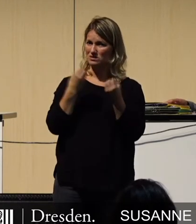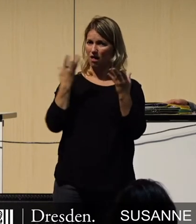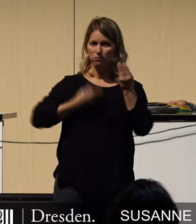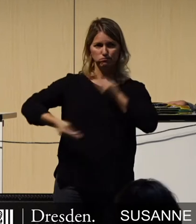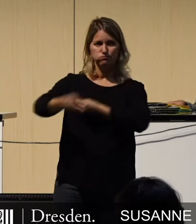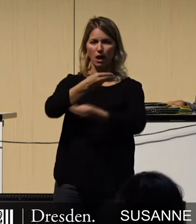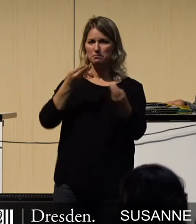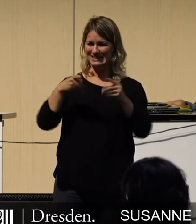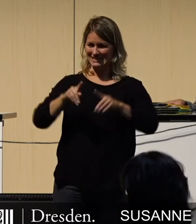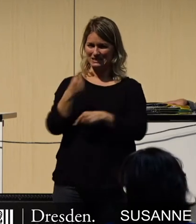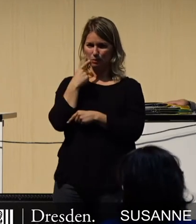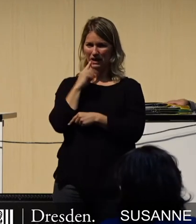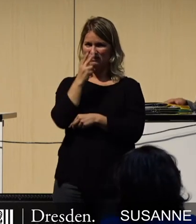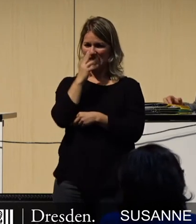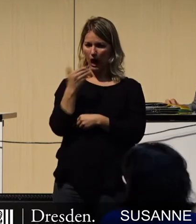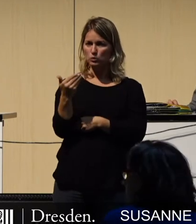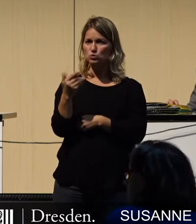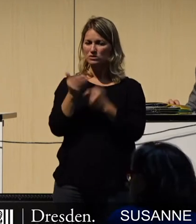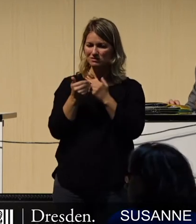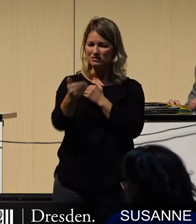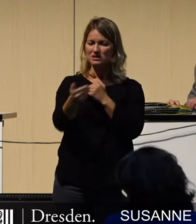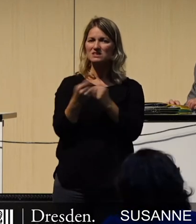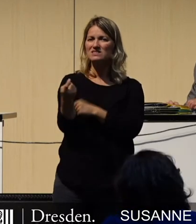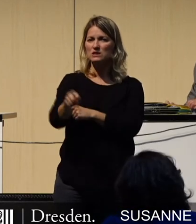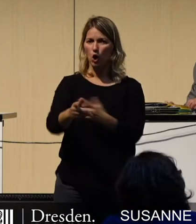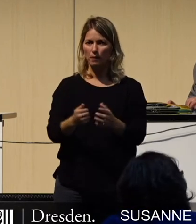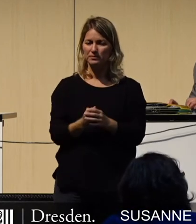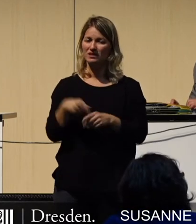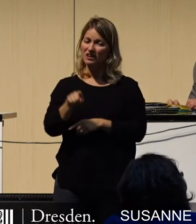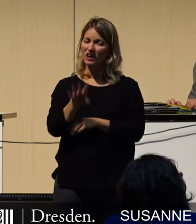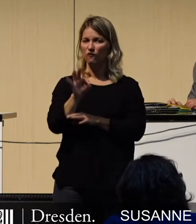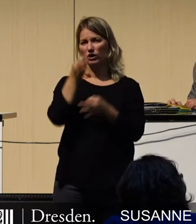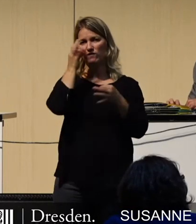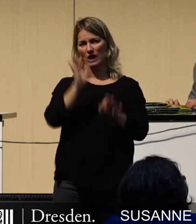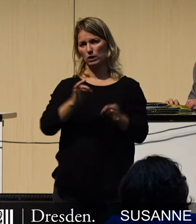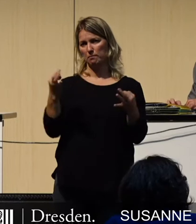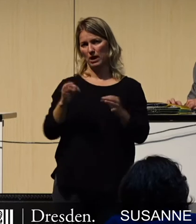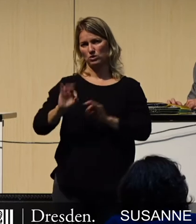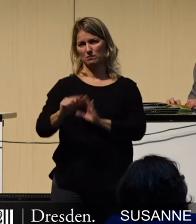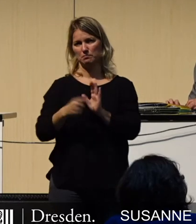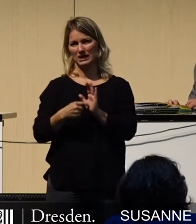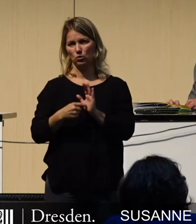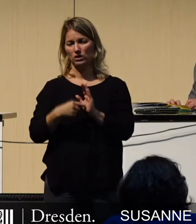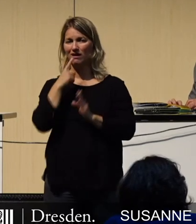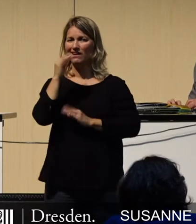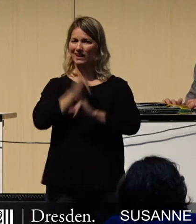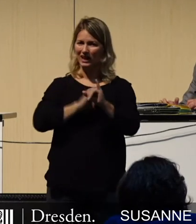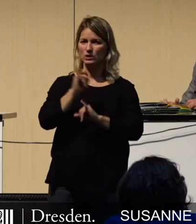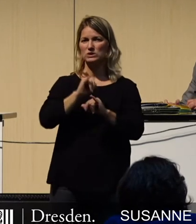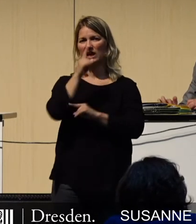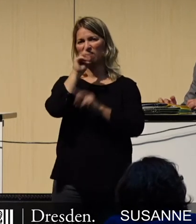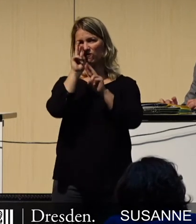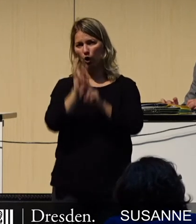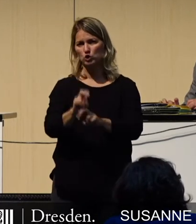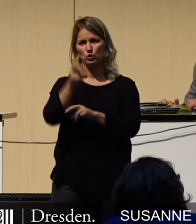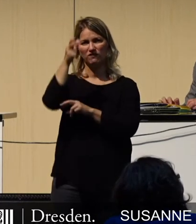bevorsteht. Dies, so finde ich, ist die wesentlichste Bedingung für Vertrauen, dass man seitens der Industrie, der Forschung, der Wissenschaft